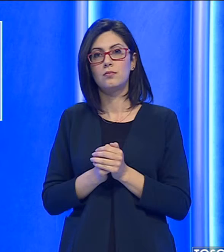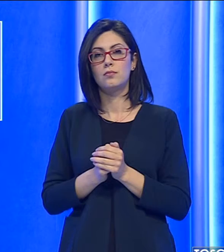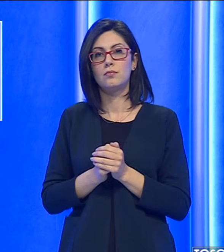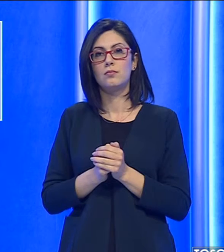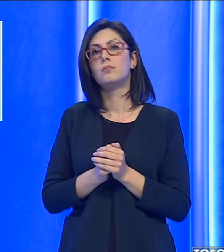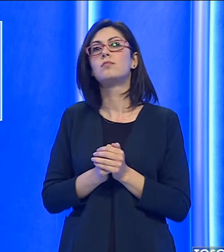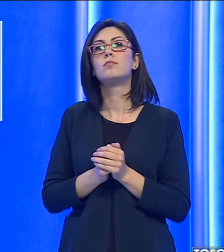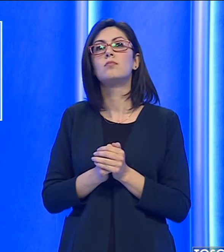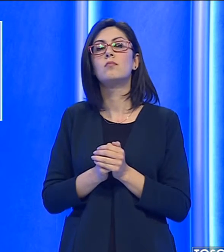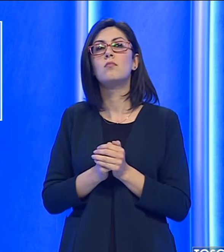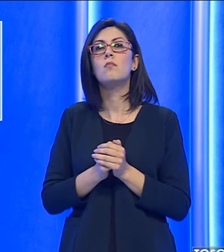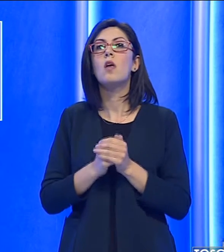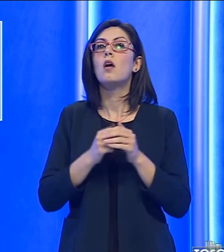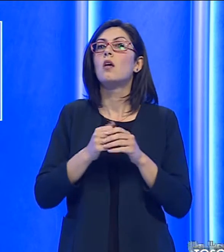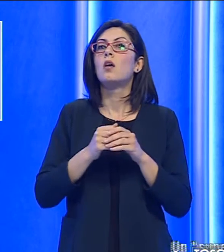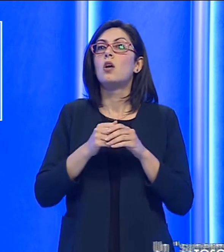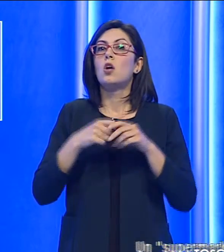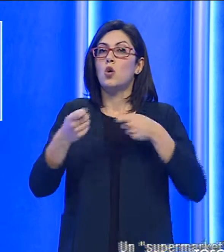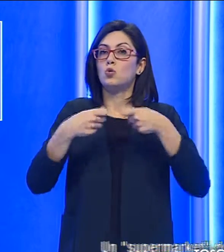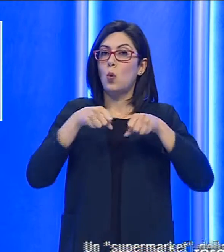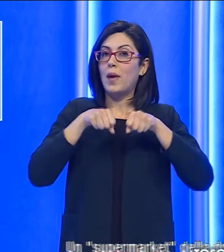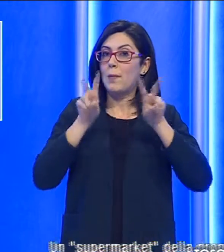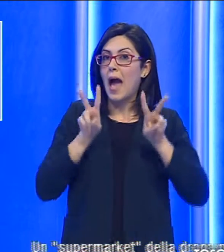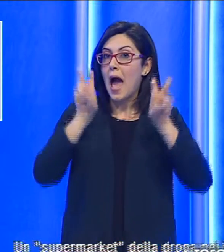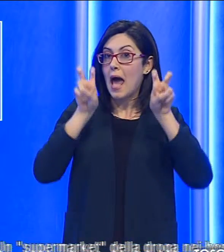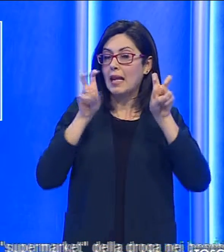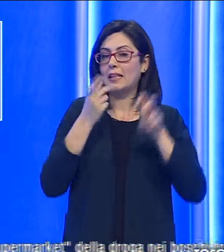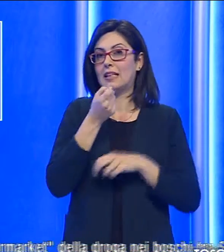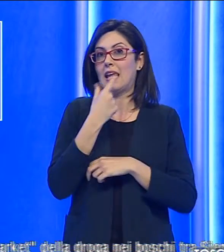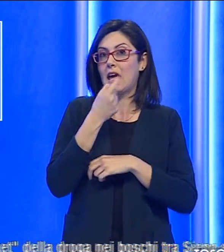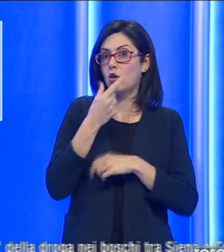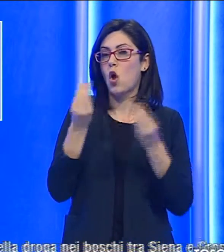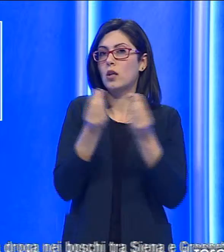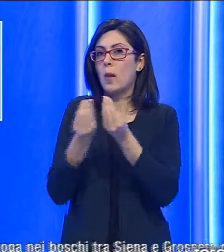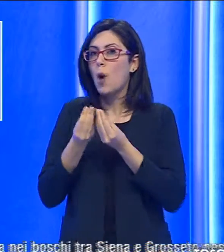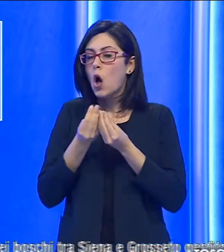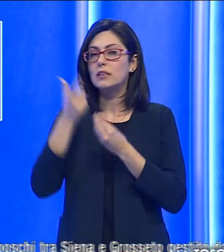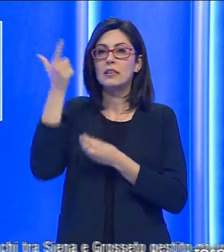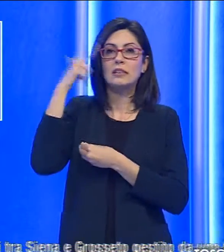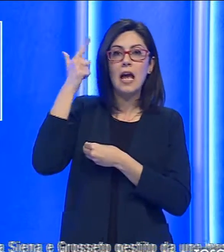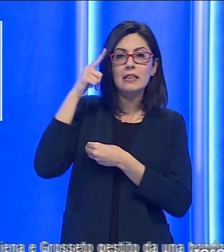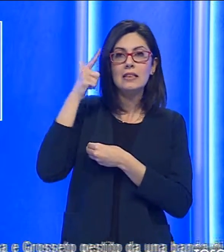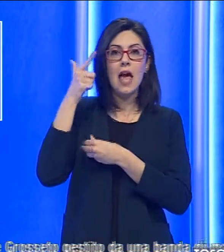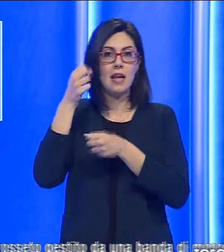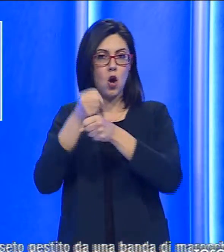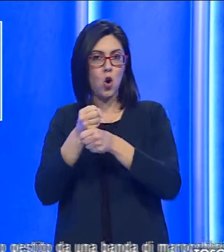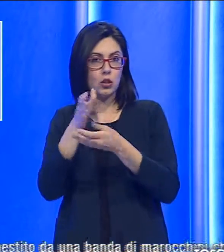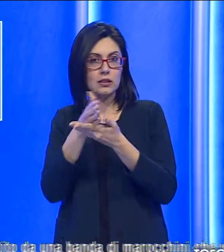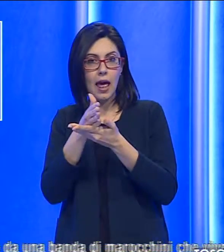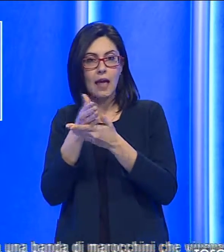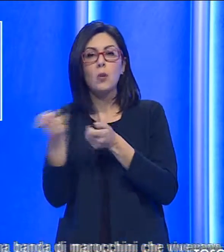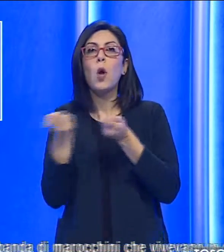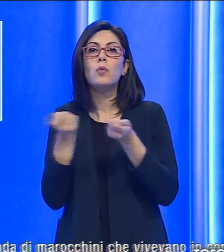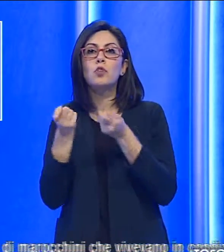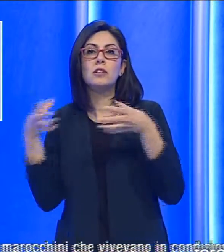Un supermarket della droga nei boschi tra Siena e Grosseto gestito da una banda di